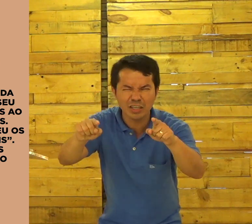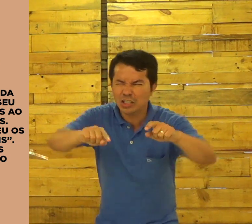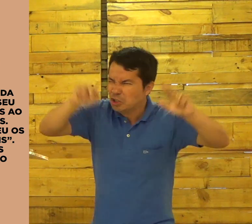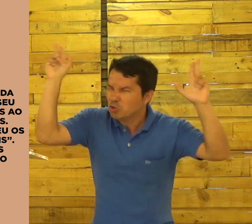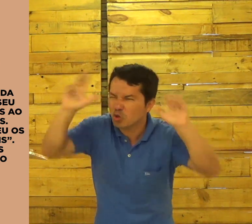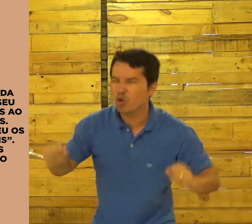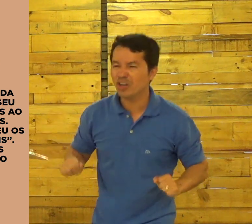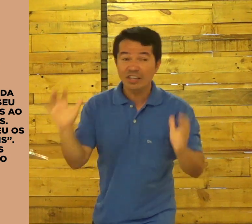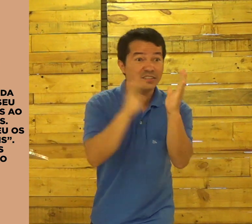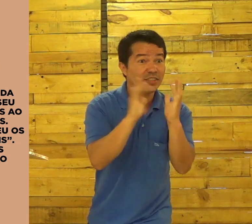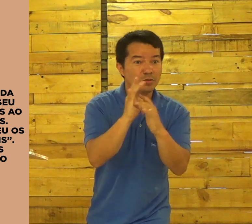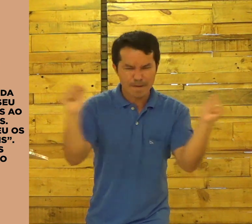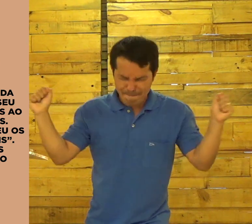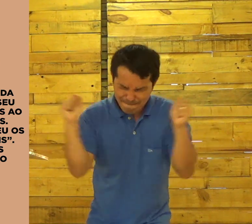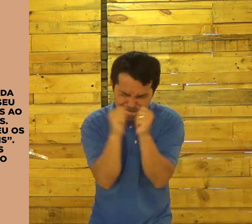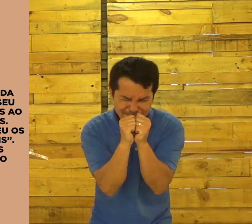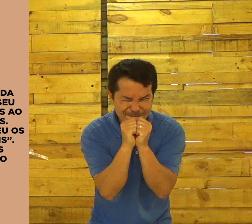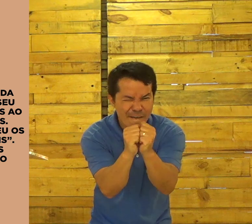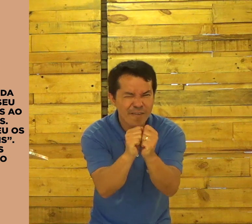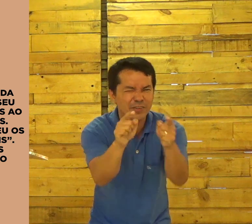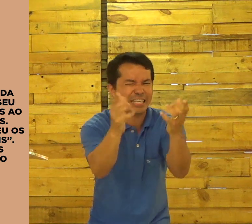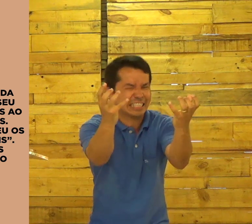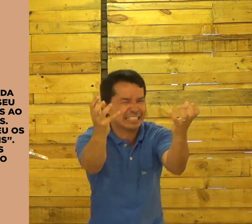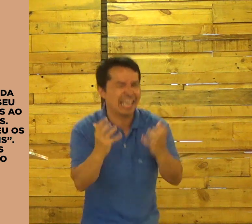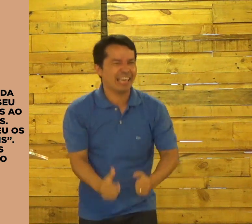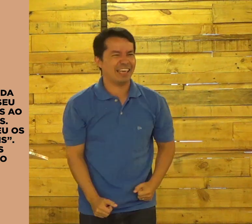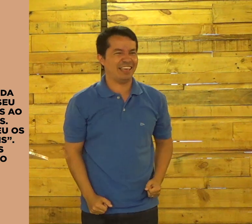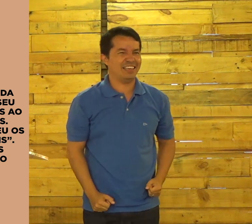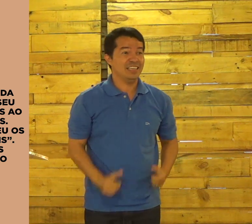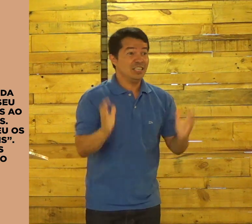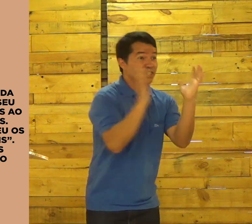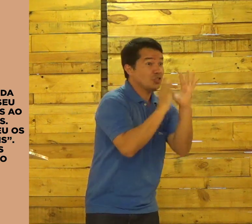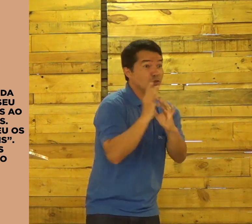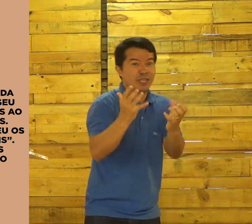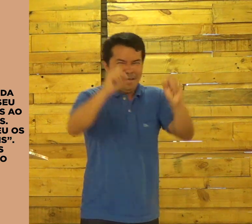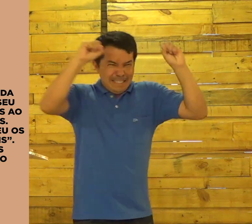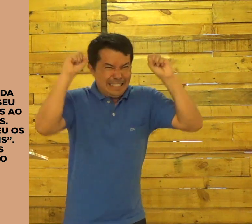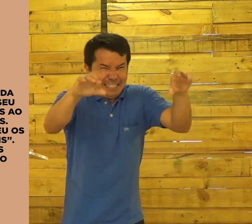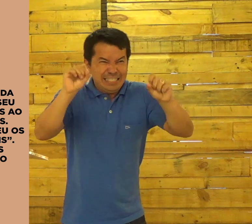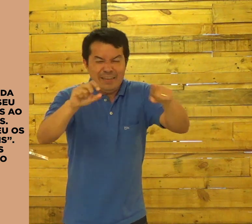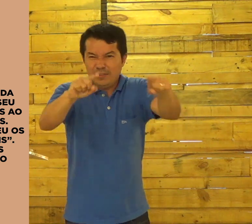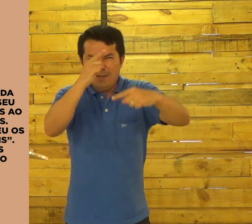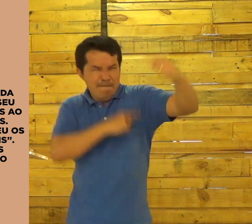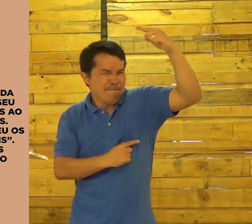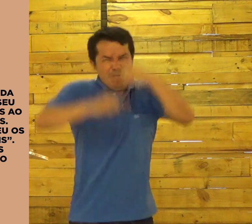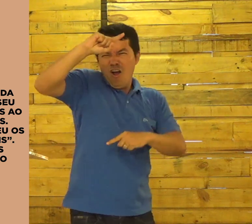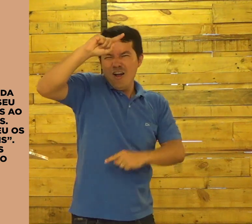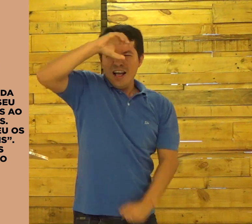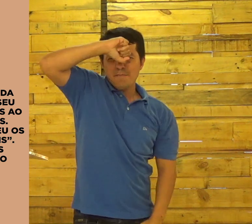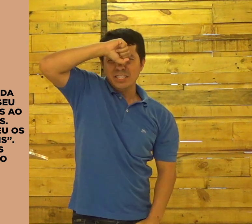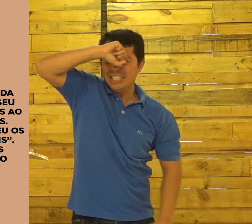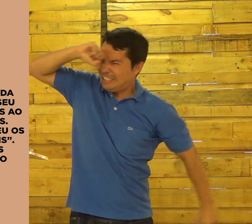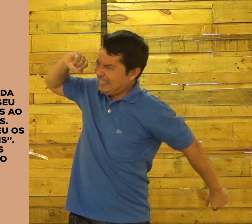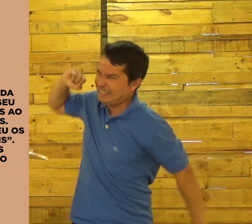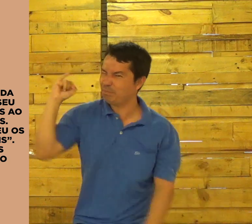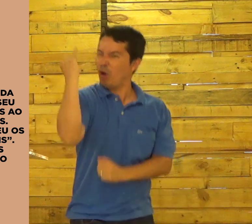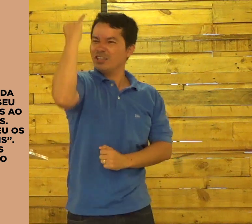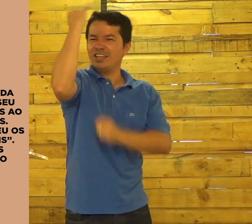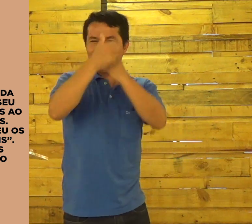Ele não o despreza. Nunca é para isso. Ele quer estar junto de você. Jesus quer te ensinar. Quer que